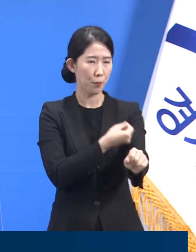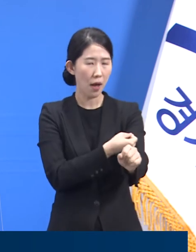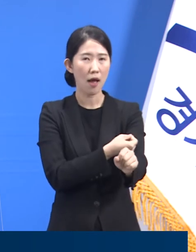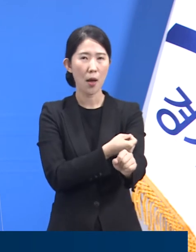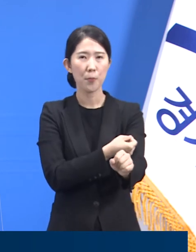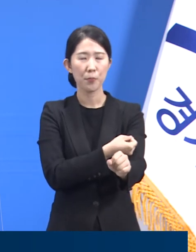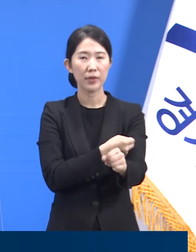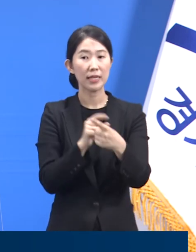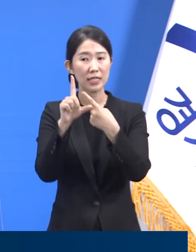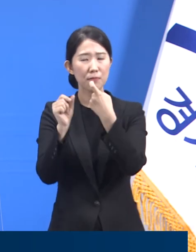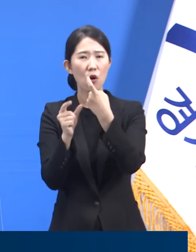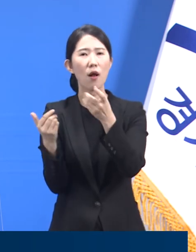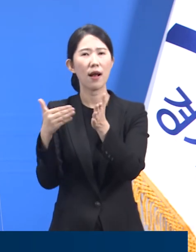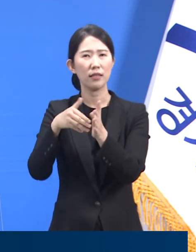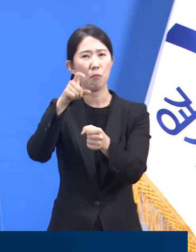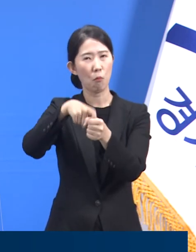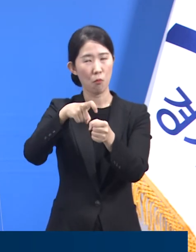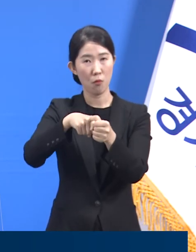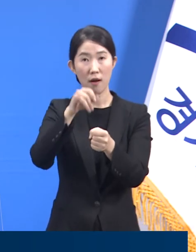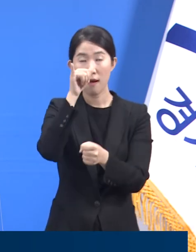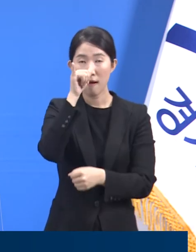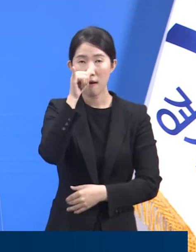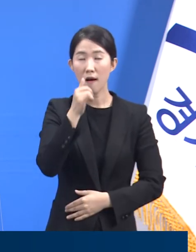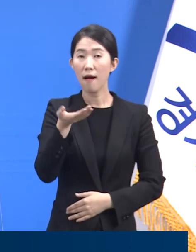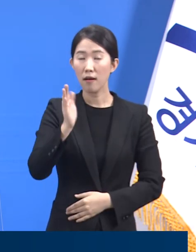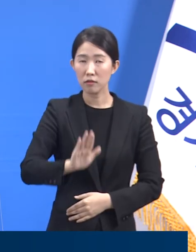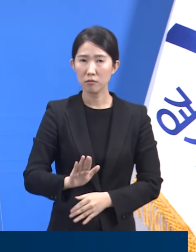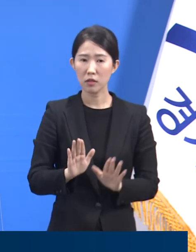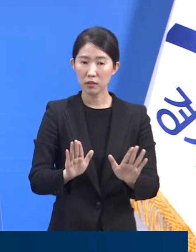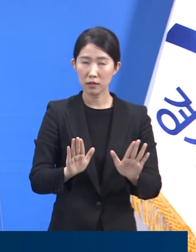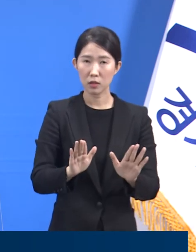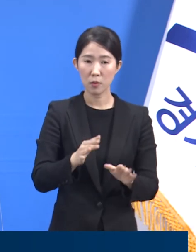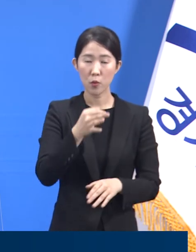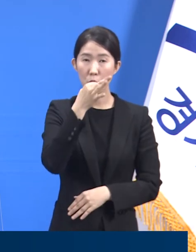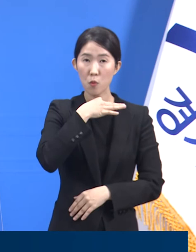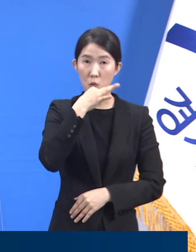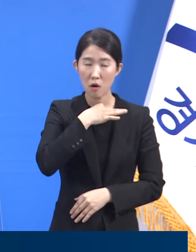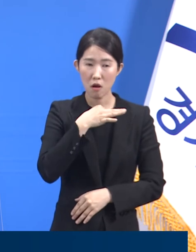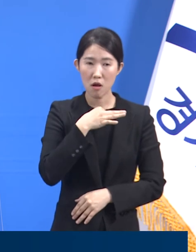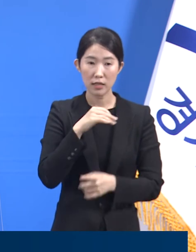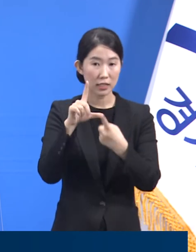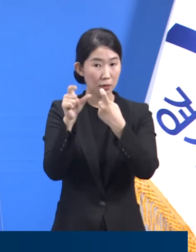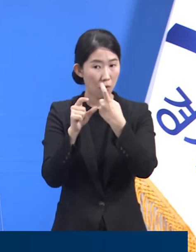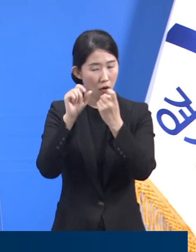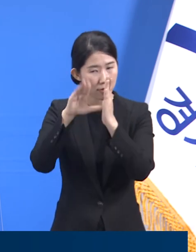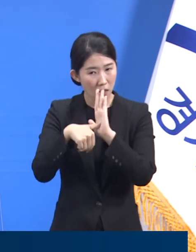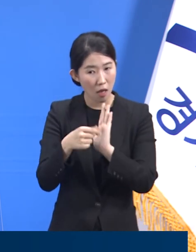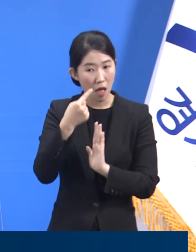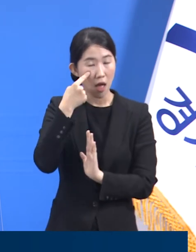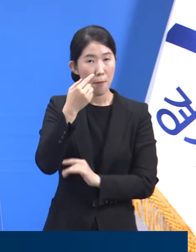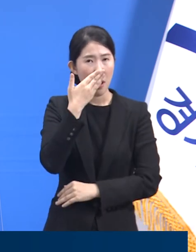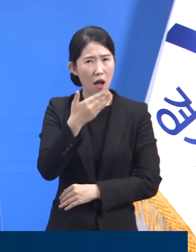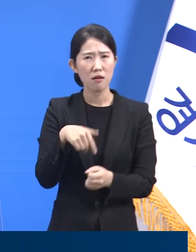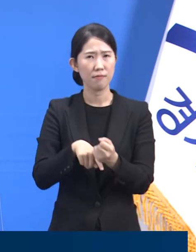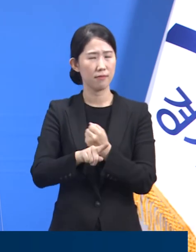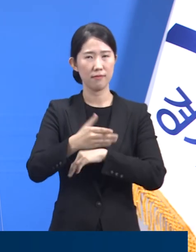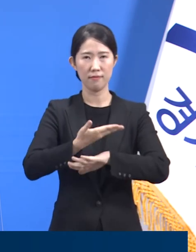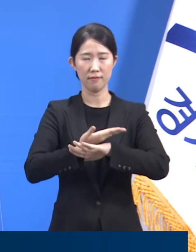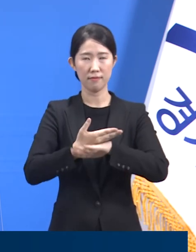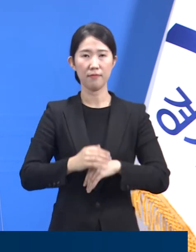백신 접종 사업의 효과가 그때 가서야 나타난다는 뜻은 아닙니다. 집단 면역은